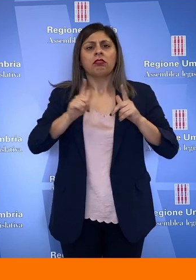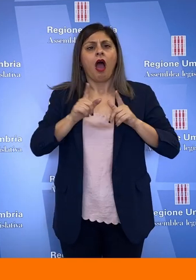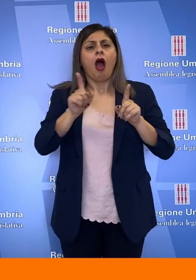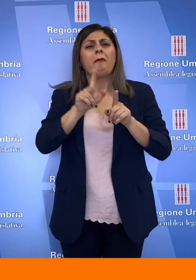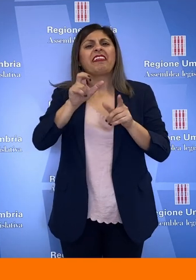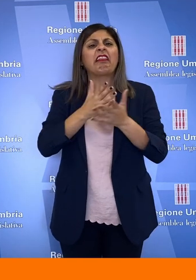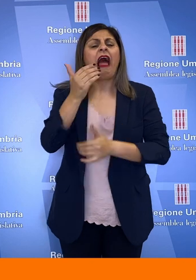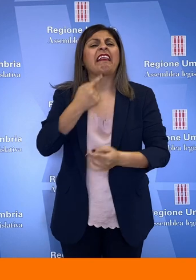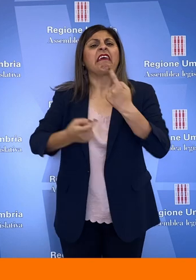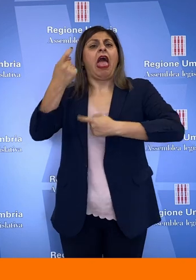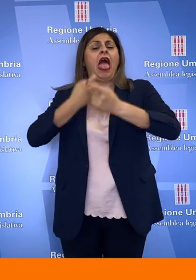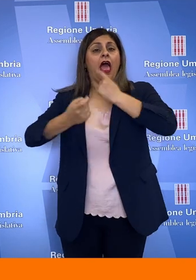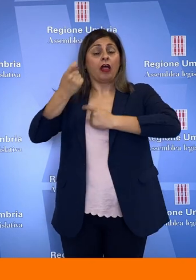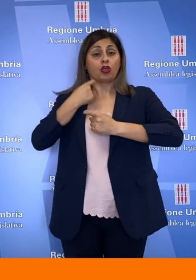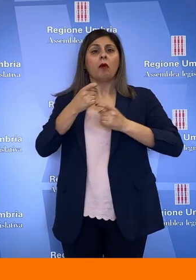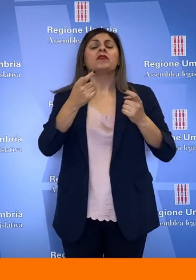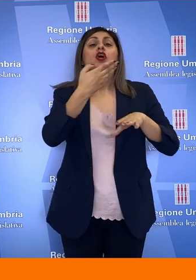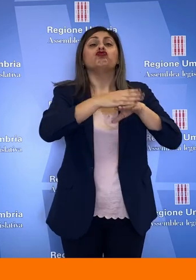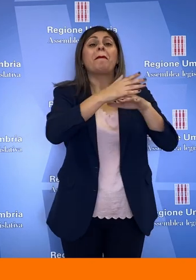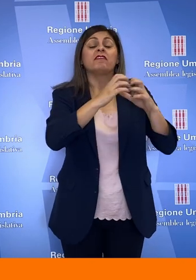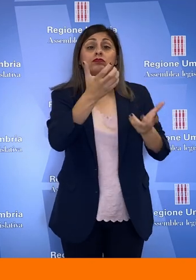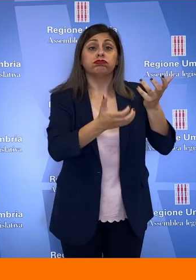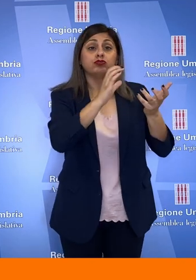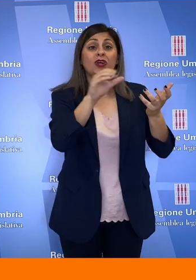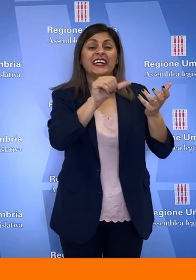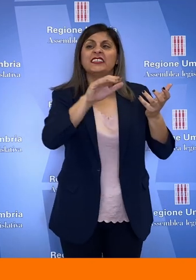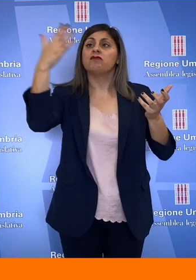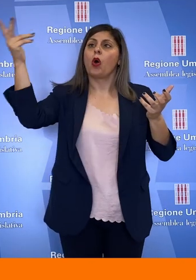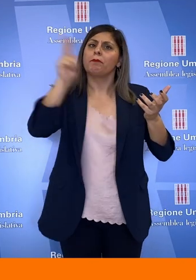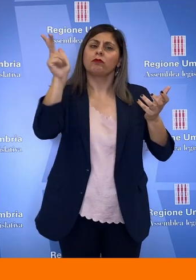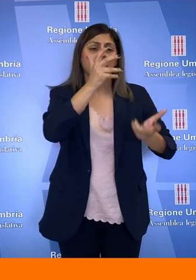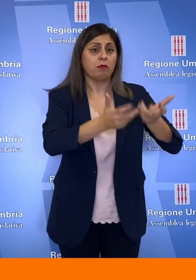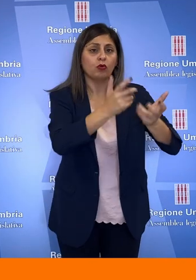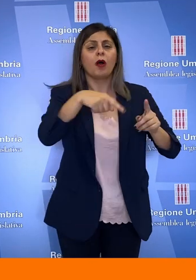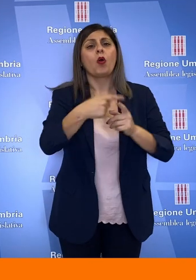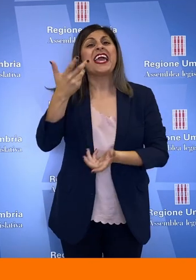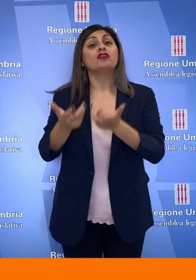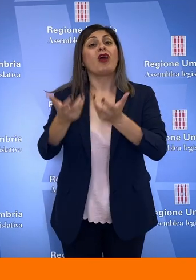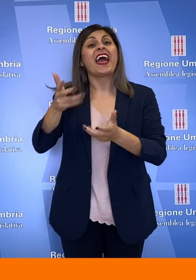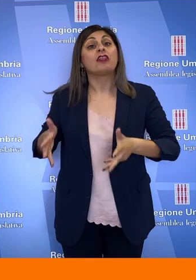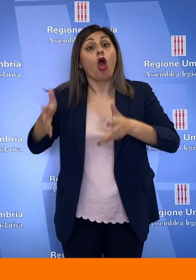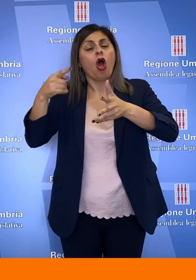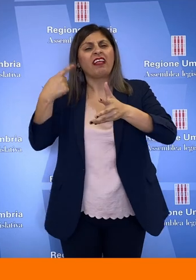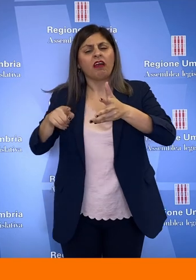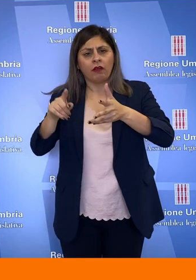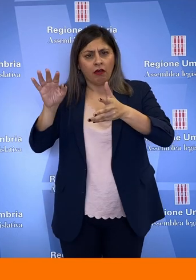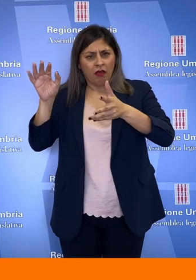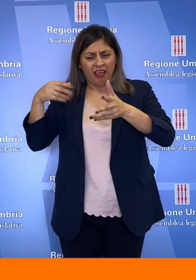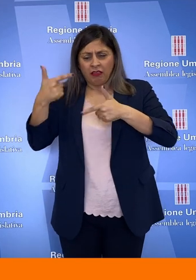30 anni. I cementifici potranno bruciare il CSS che viene da fuori e avremo un inceneritore per quantitativi superiori a